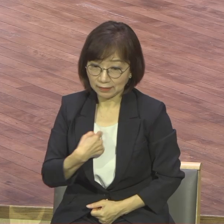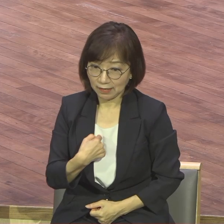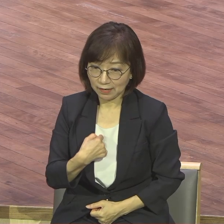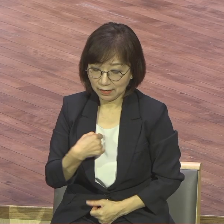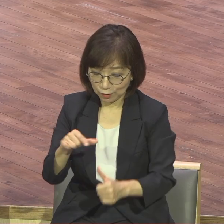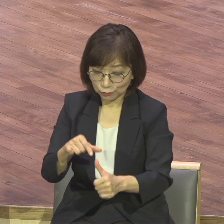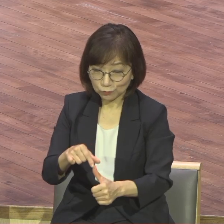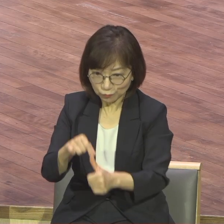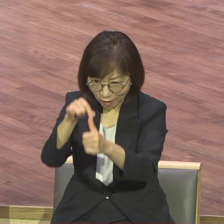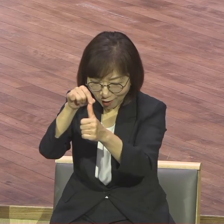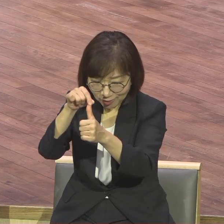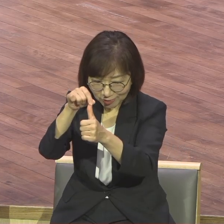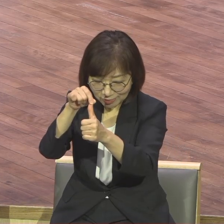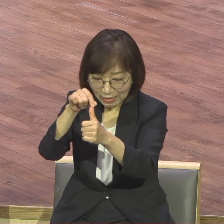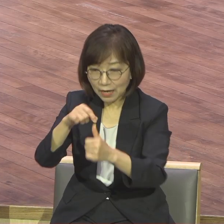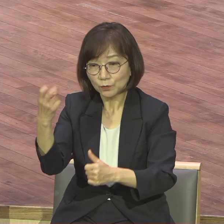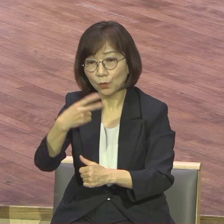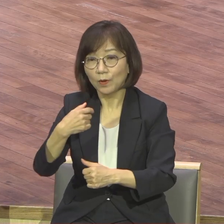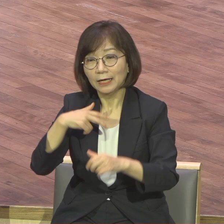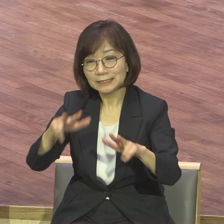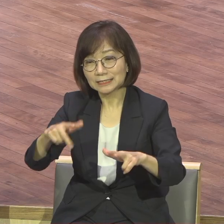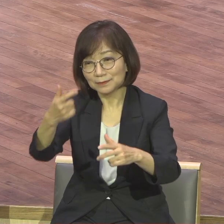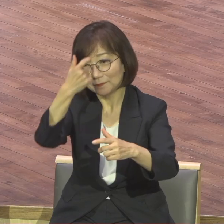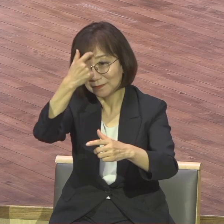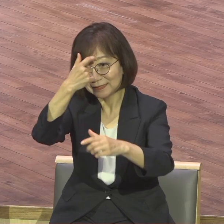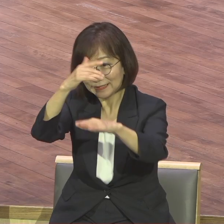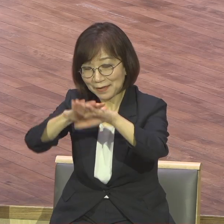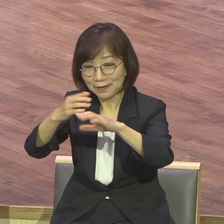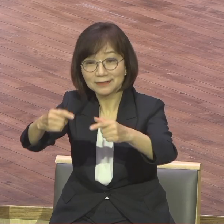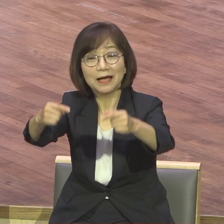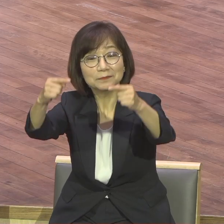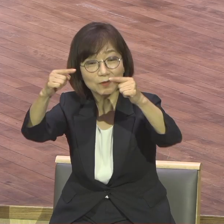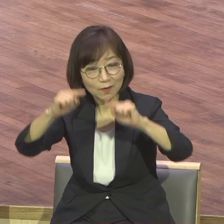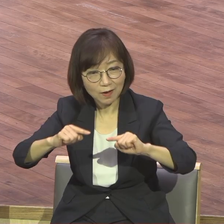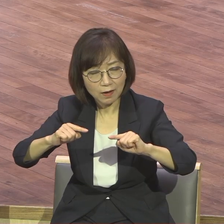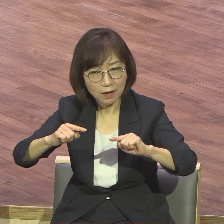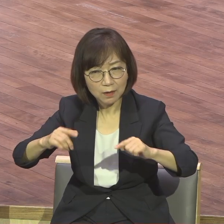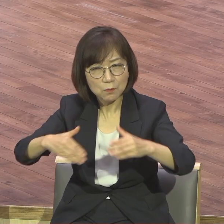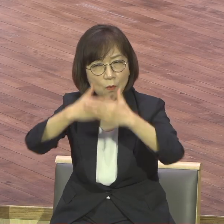지금 내가 이 자리에 앉아서 예배할 수 있는 것도 전부다 하나님의 은혜다